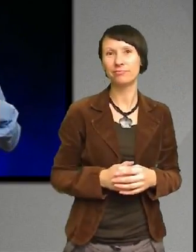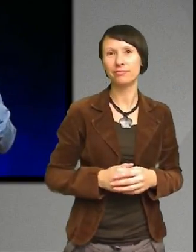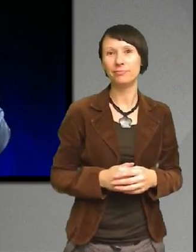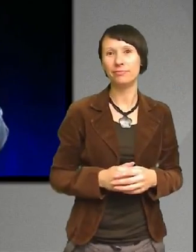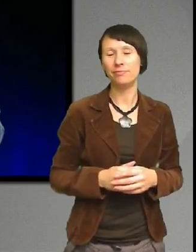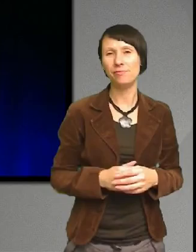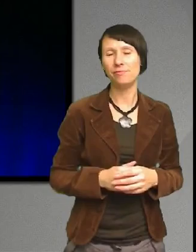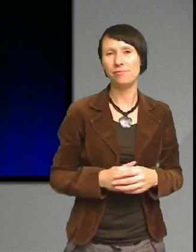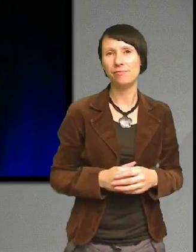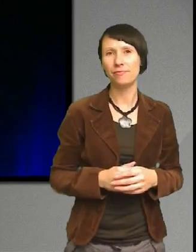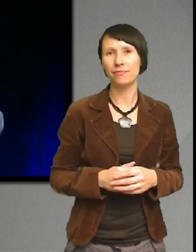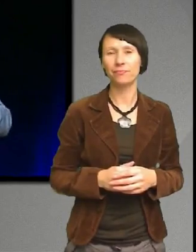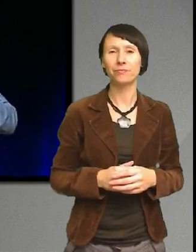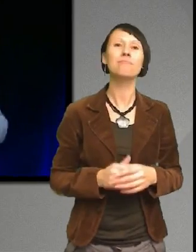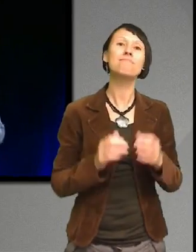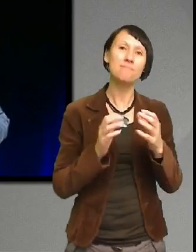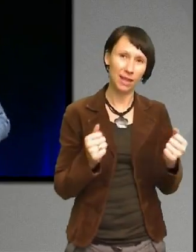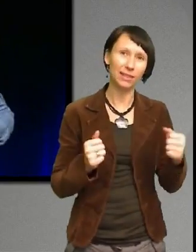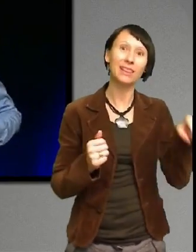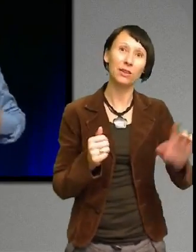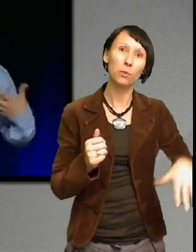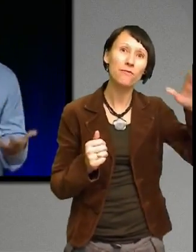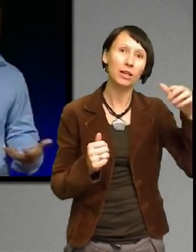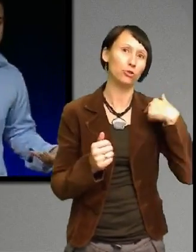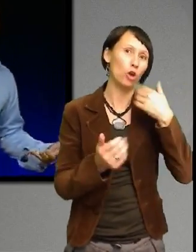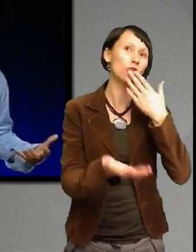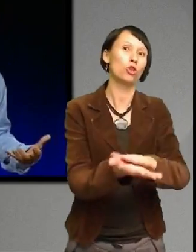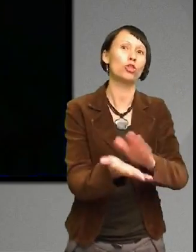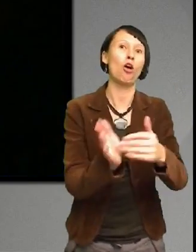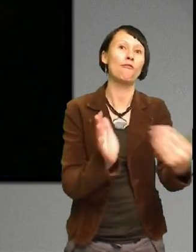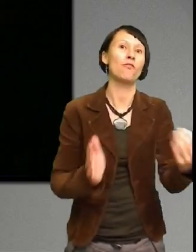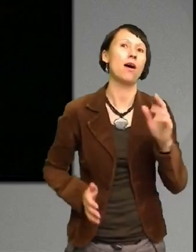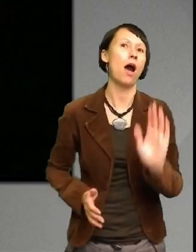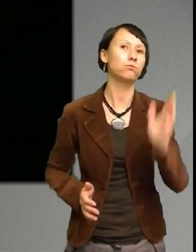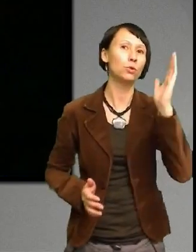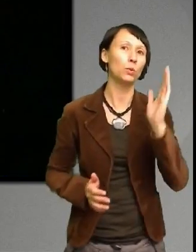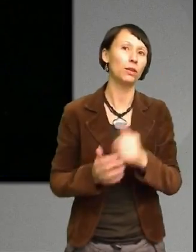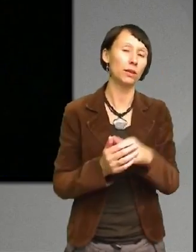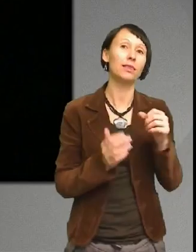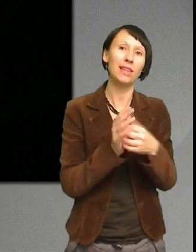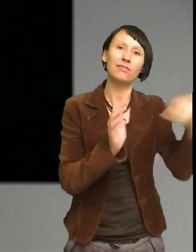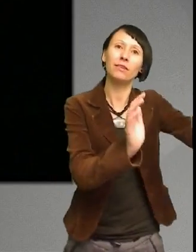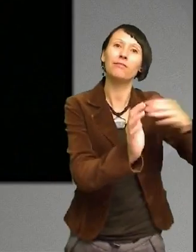Jag har haft så mycket nytta av min uppväxt för att jag har fått se sanningen. Den sanning som man försöker dölja.